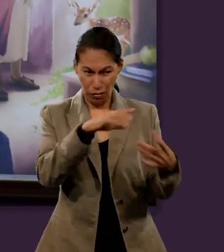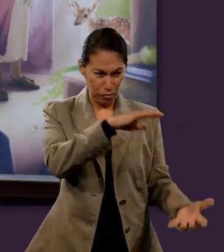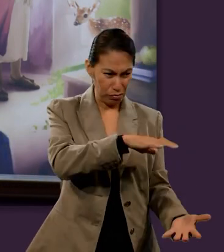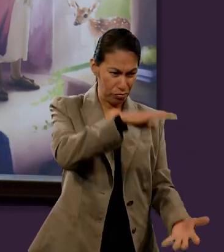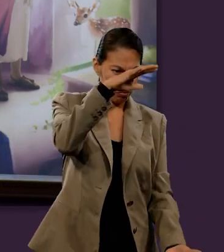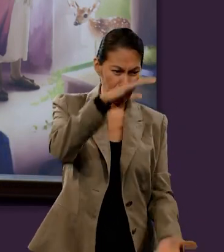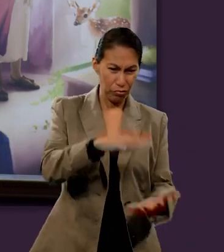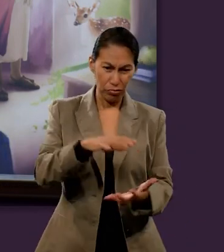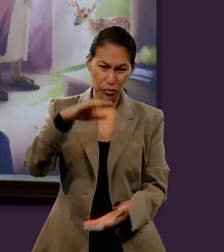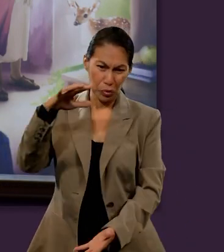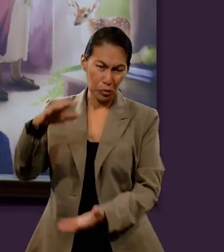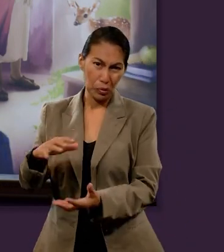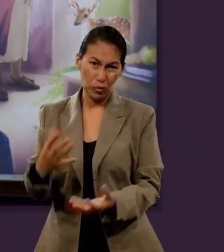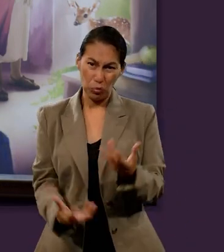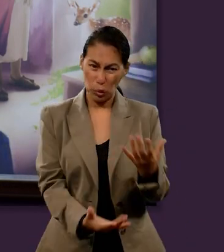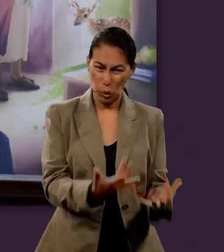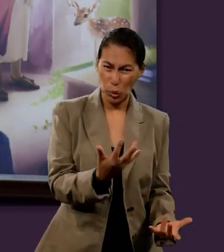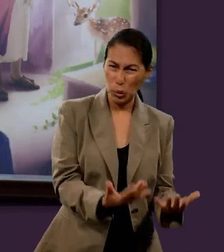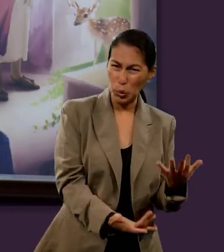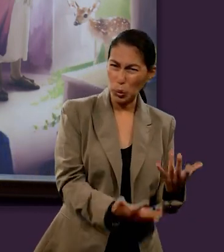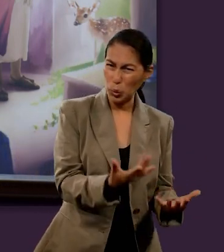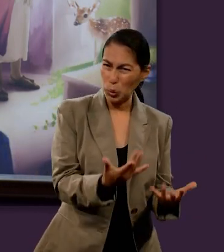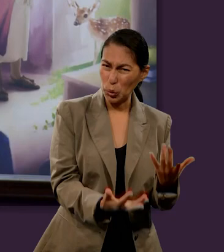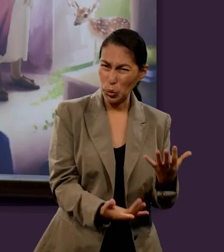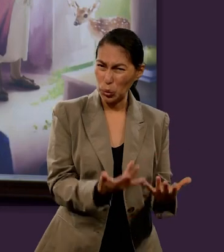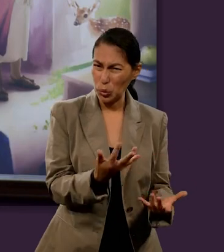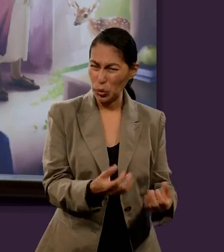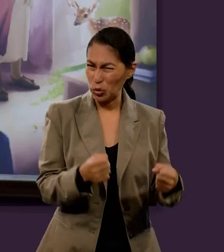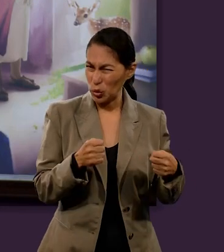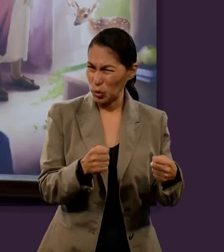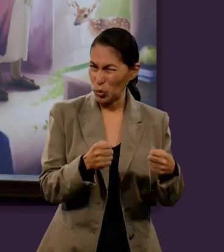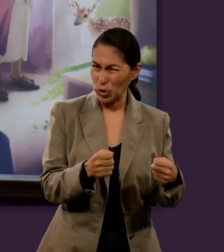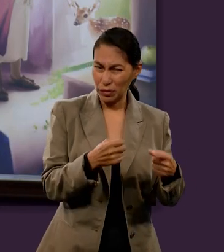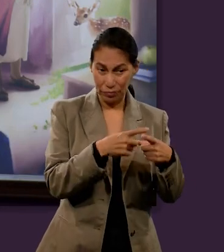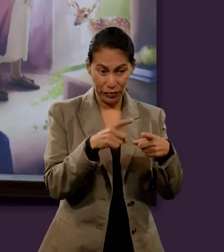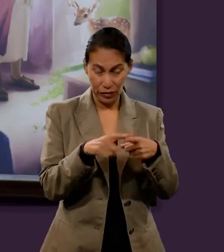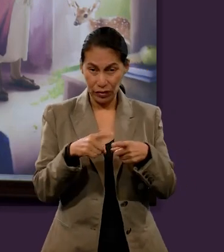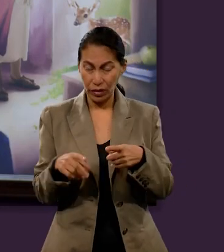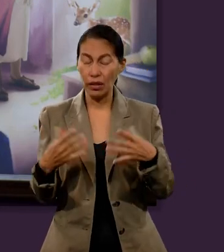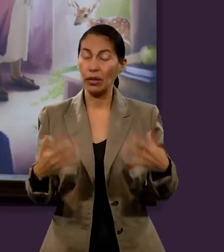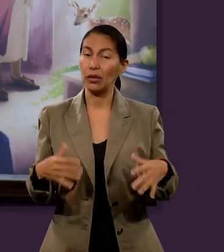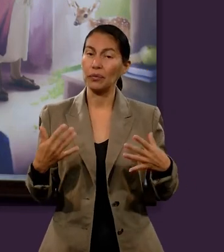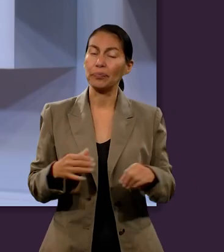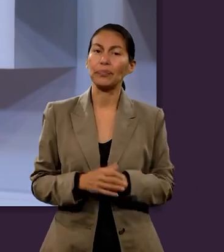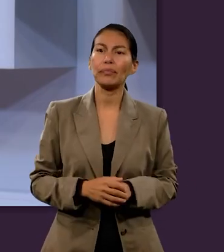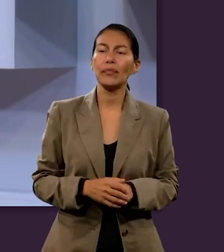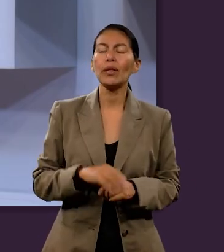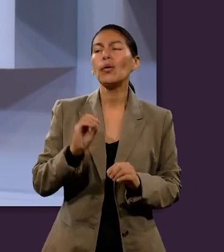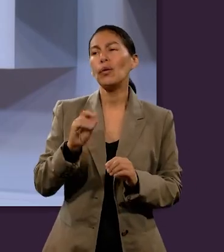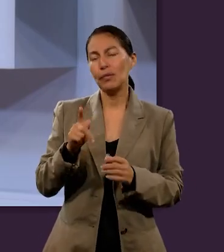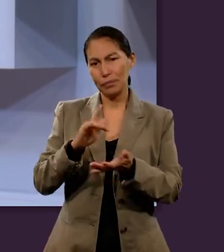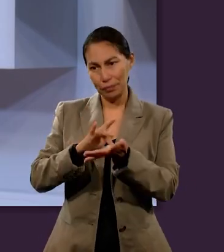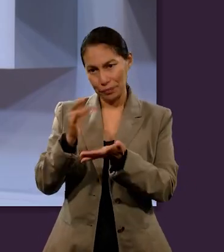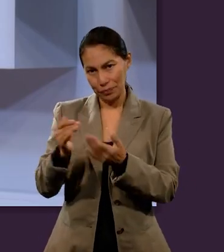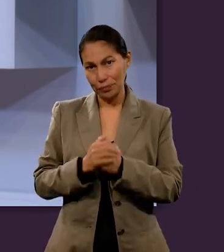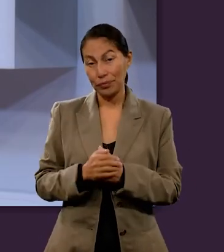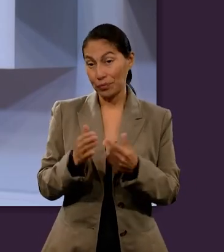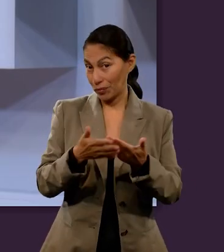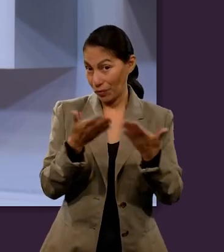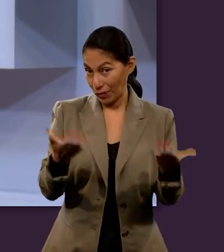diferentes, que arden en también distintas intensidades. Ok, muchas gracias. Pues ahora